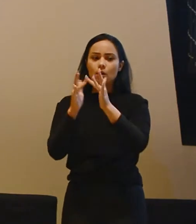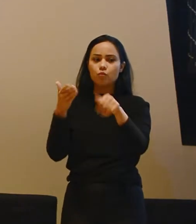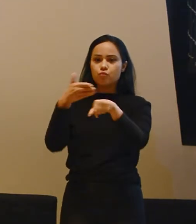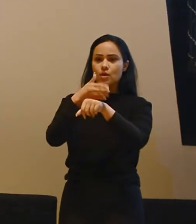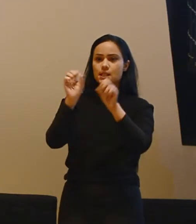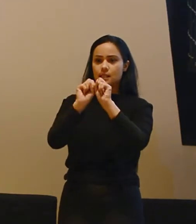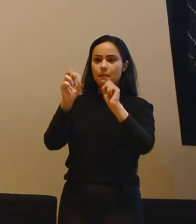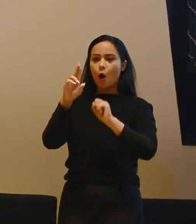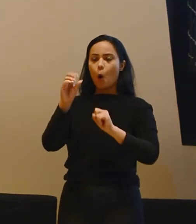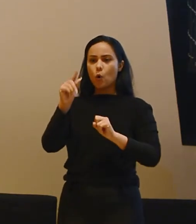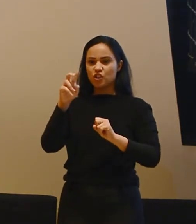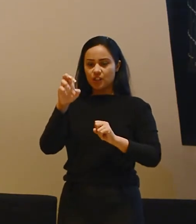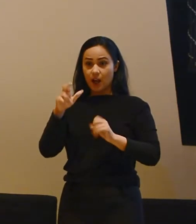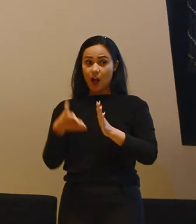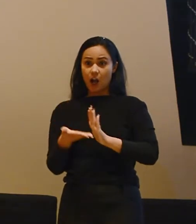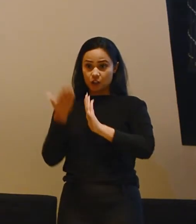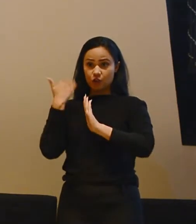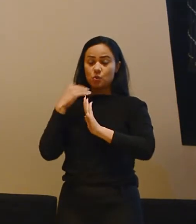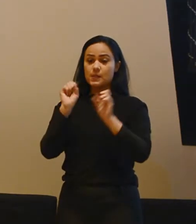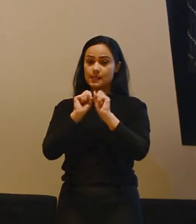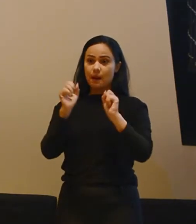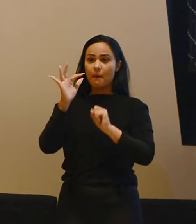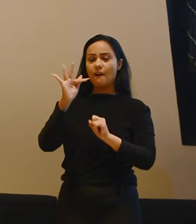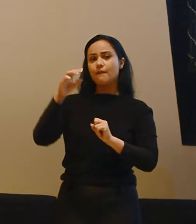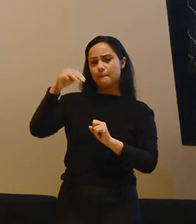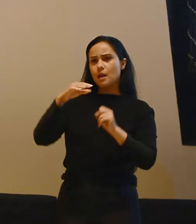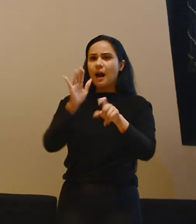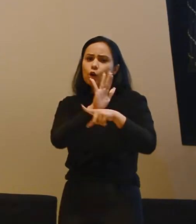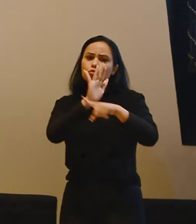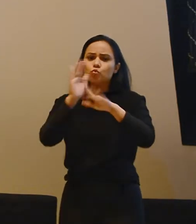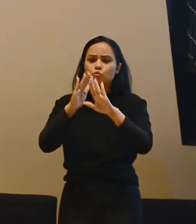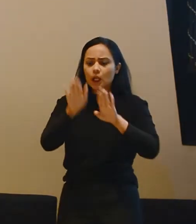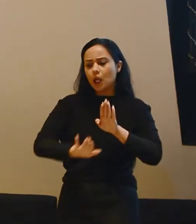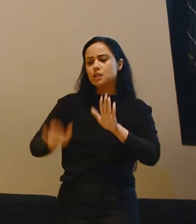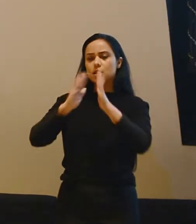com o sistema ROG, que é o antigo sistema FM, o que também ajuda muito as crianças na escola.